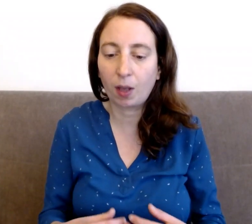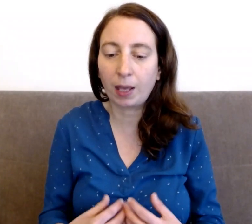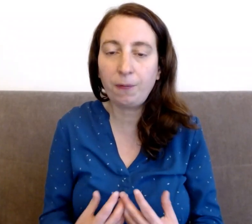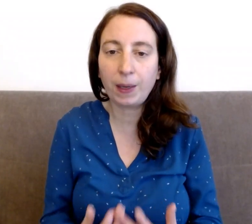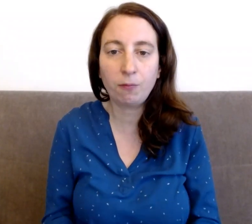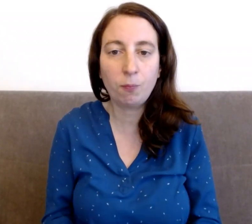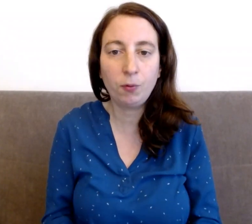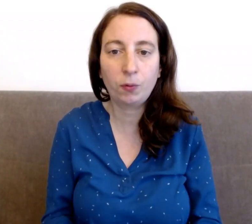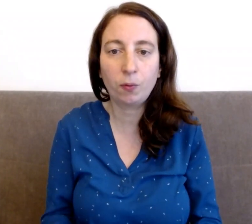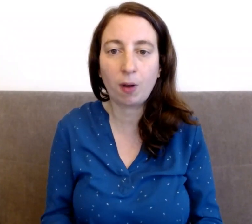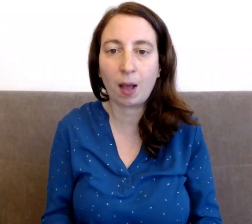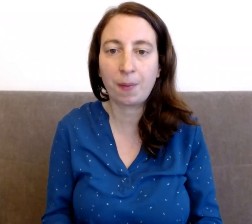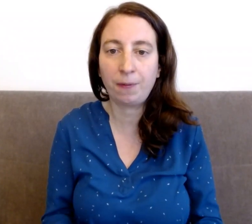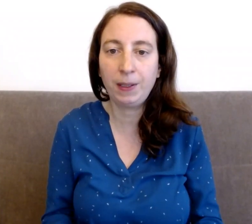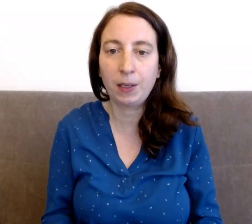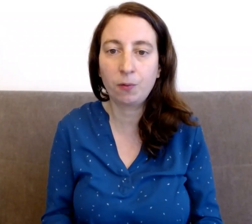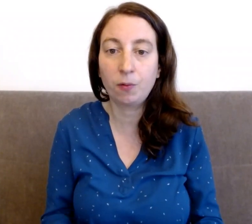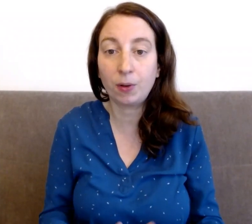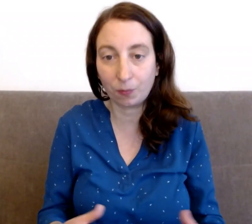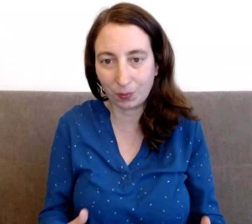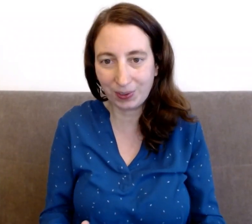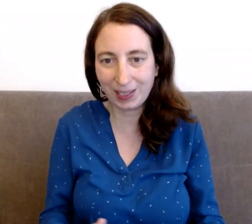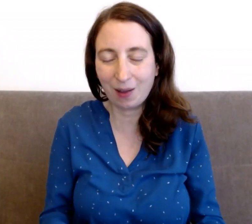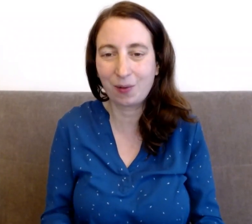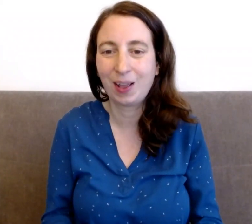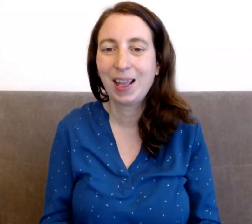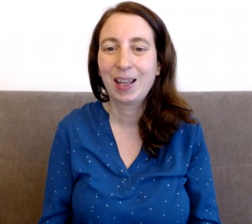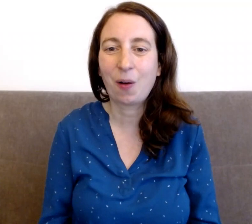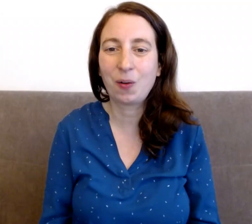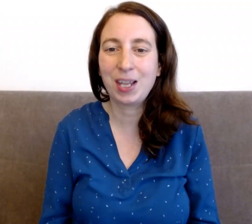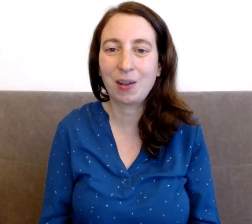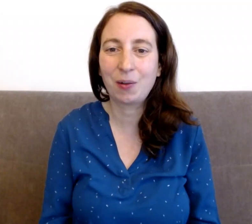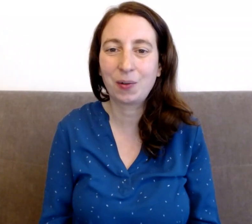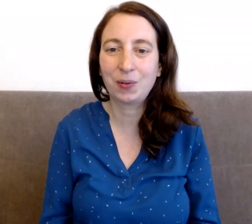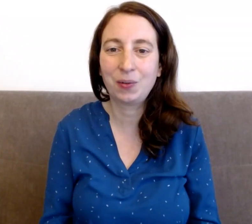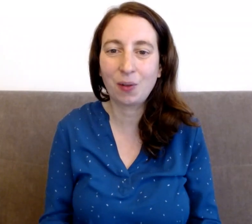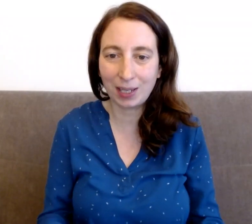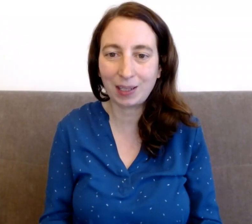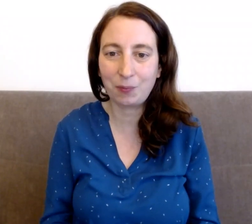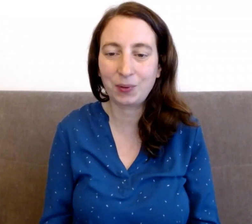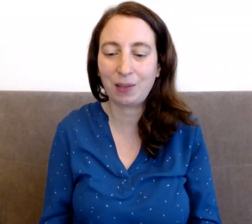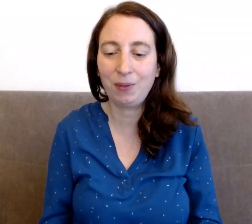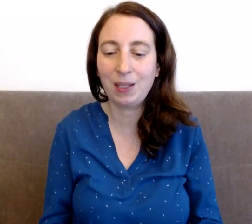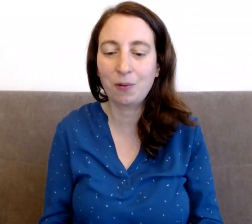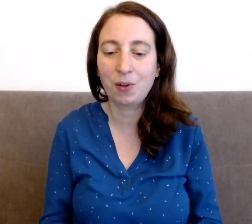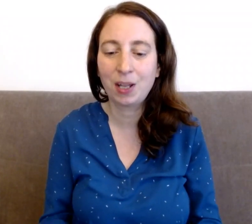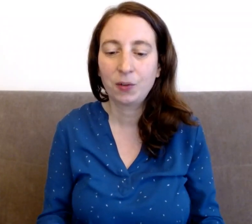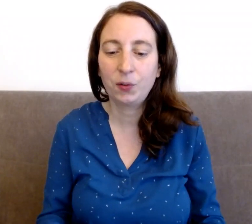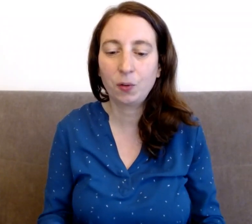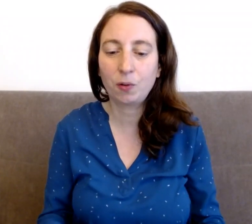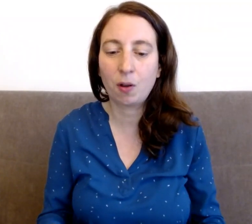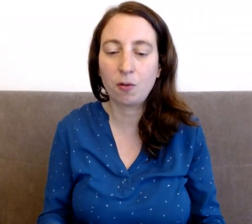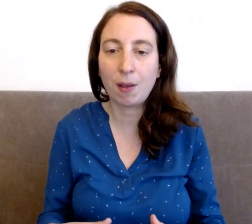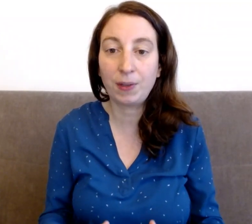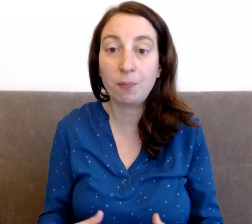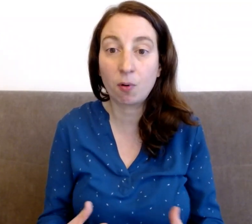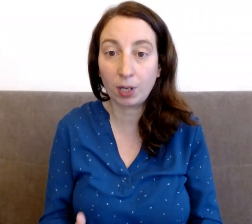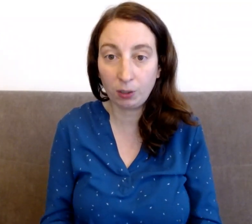référez-vous plutôt à ma vidéo aussi, en lien dans la description de cette vidéo, sur l'EFT pour en créer du